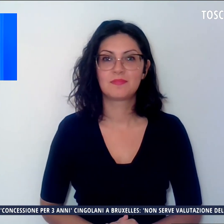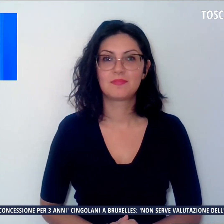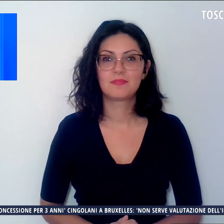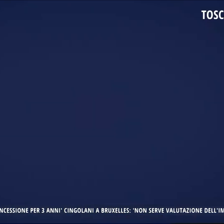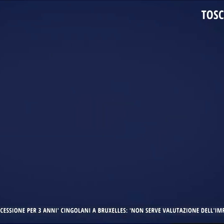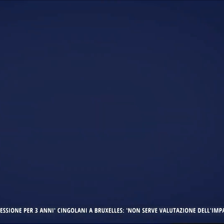Grazie.